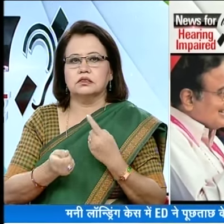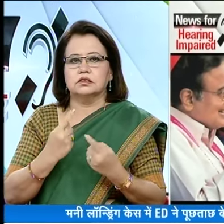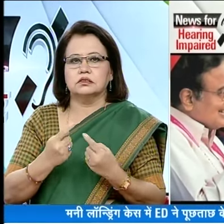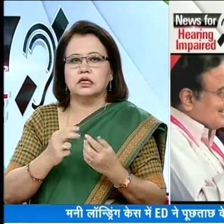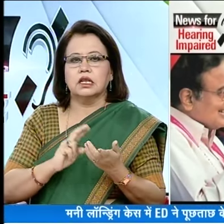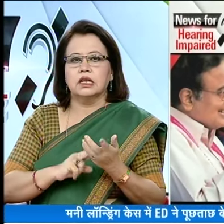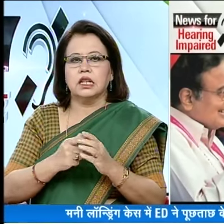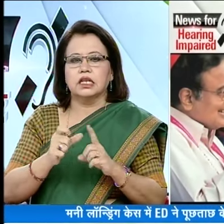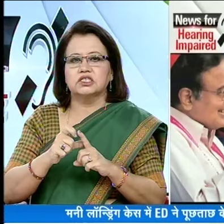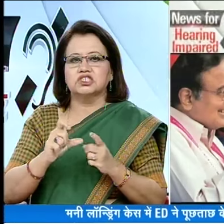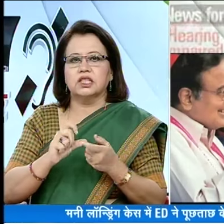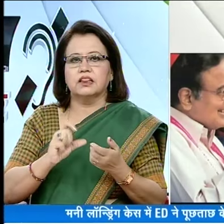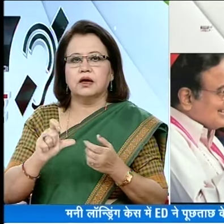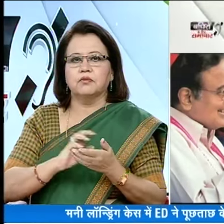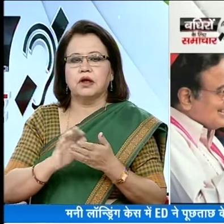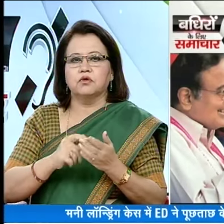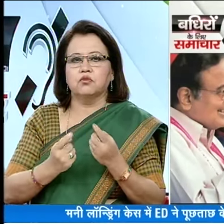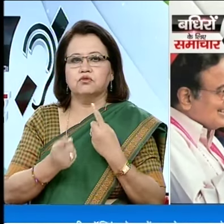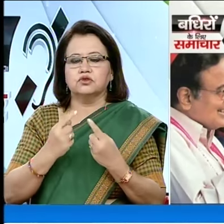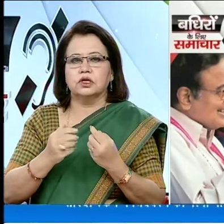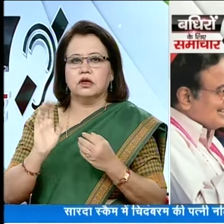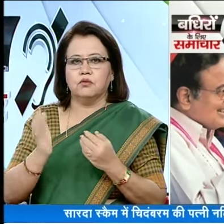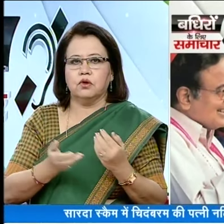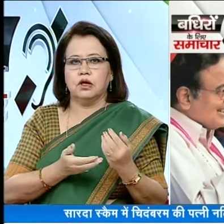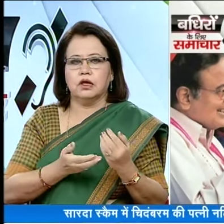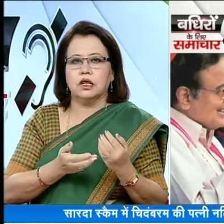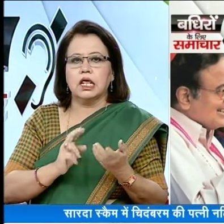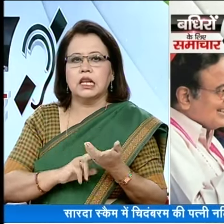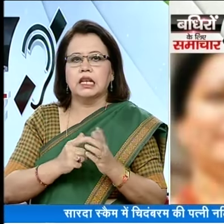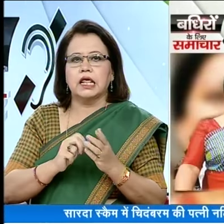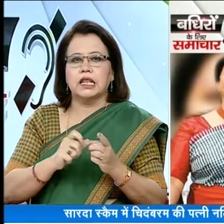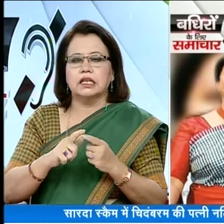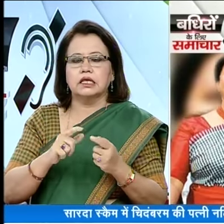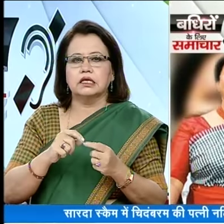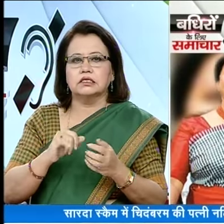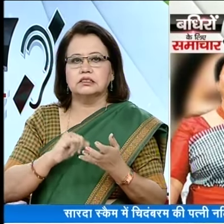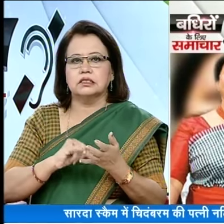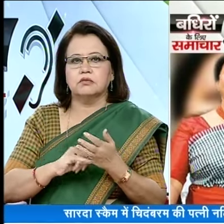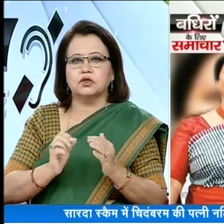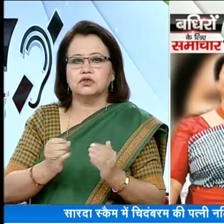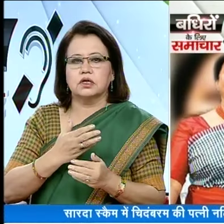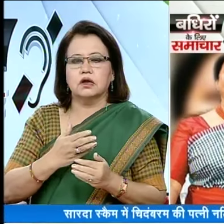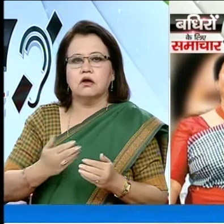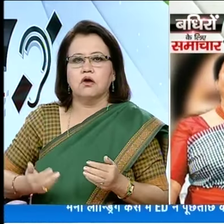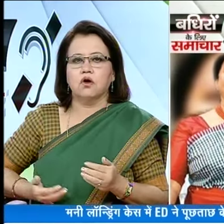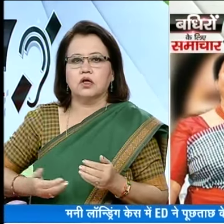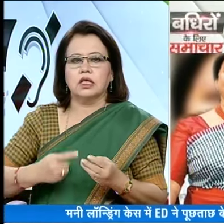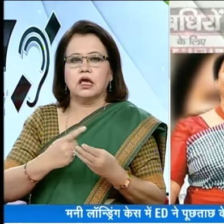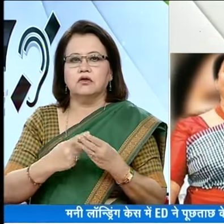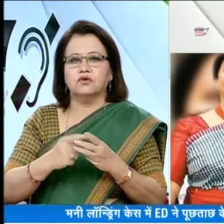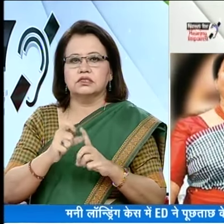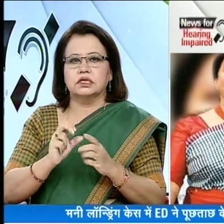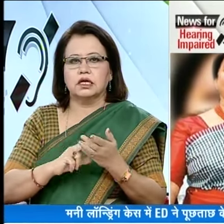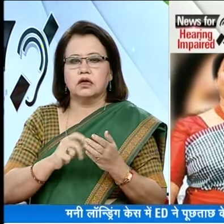जांच के सिलसले में नलीनी चीदंबरम को पूश्टाच के लिए बुलाया है नलीनी को सितंबर के शुरुवात में कुलकता में